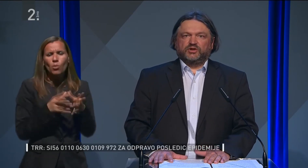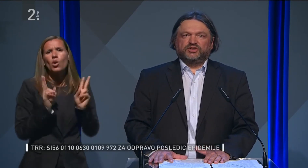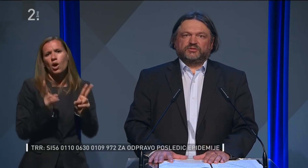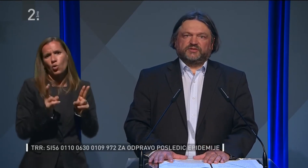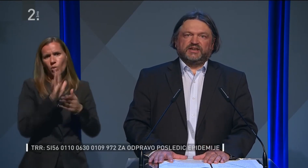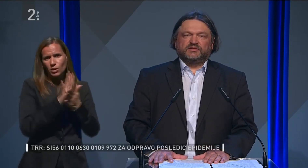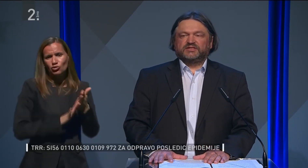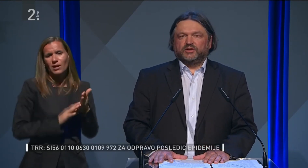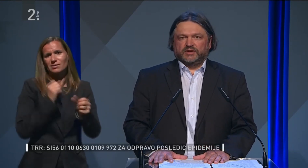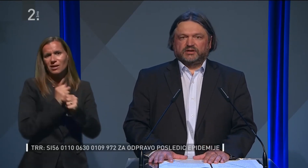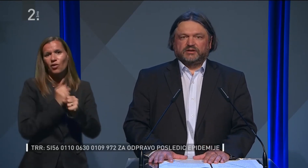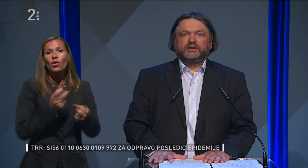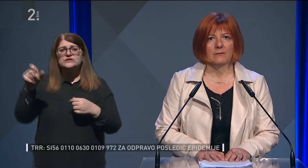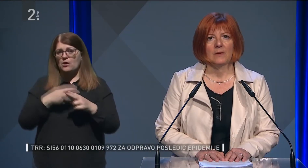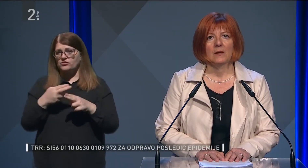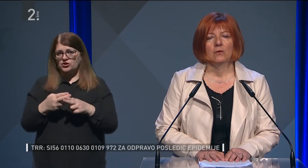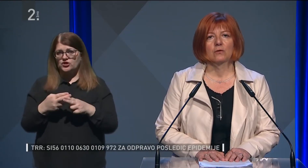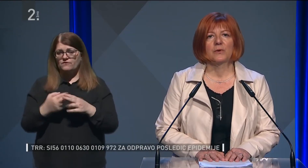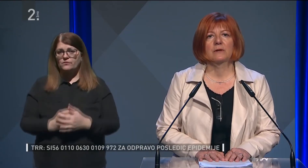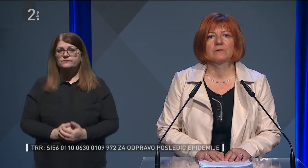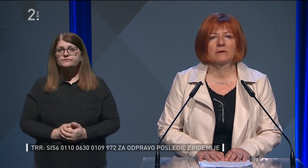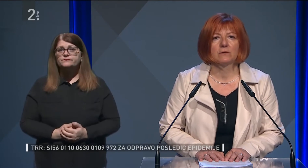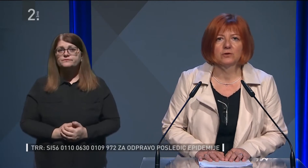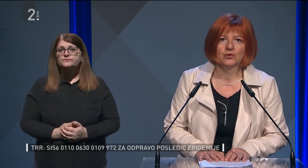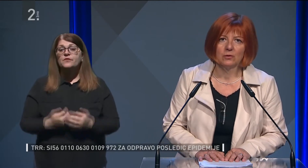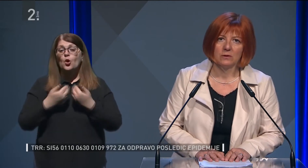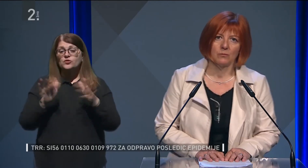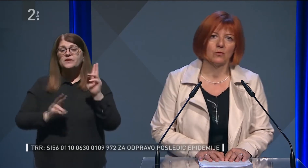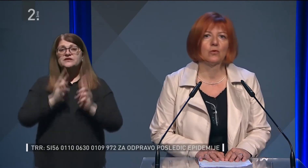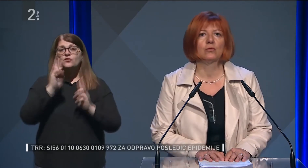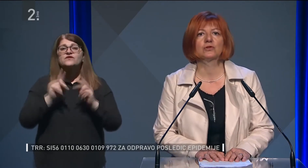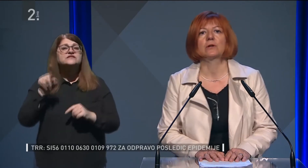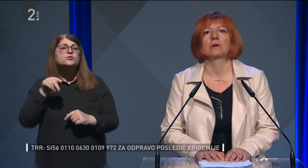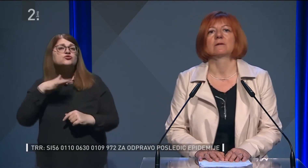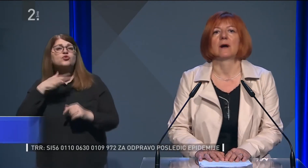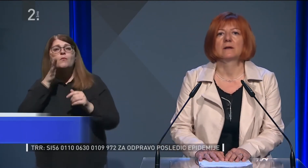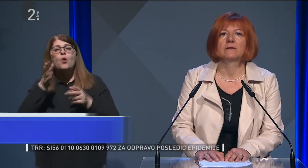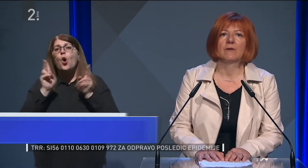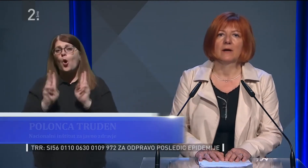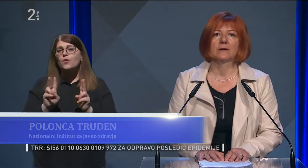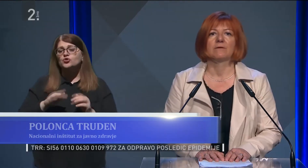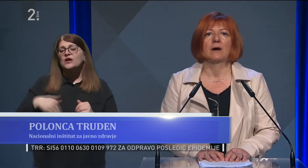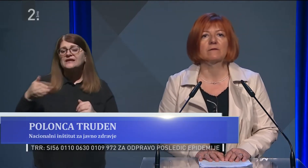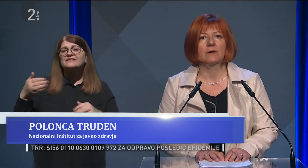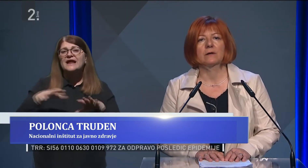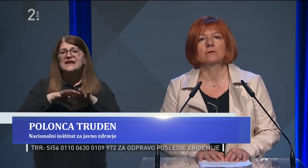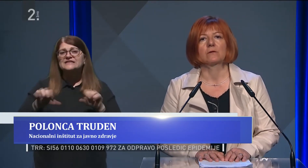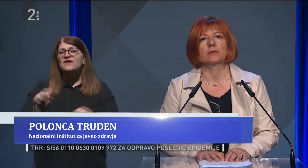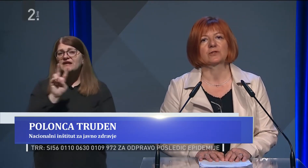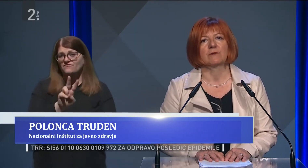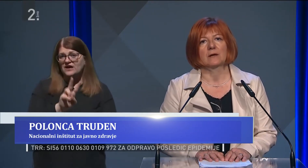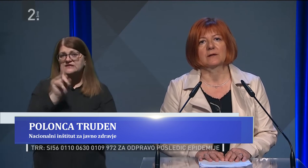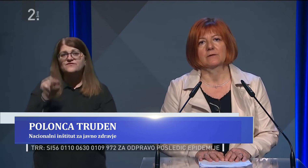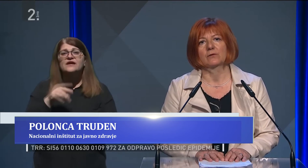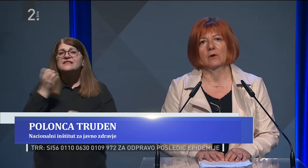delom v zgojno izobraževalnih ustanovah. Odprtje vrcev in šol bo omogočilo nadaljne izvajanje varstva in